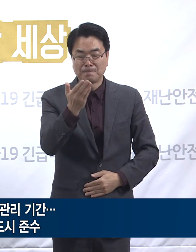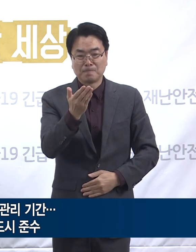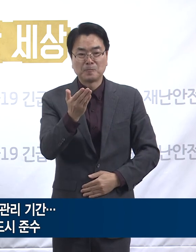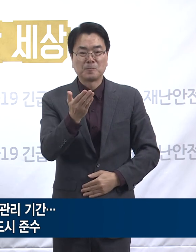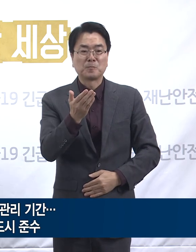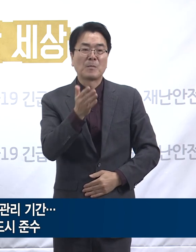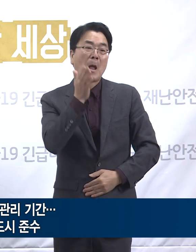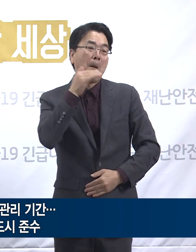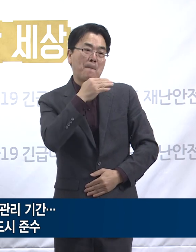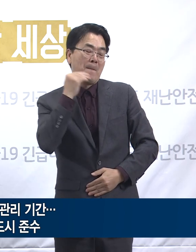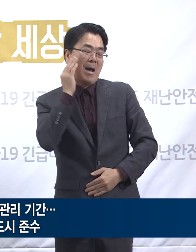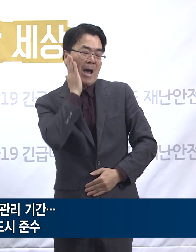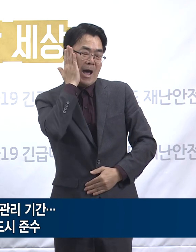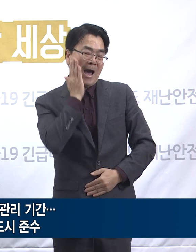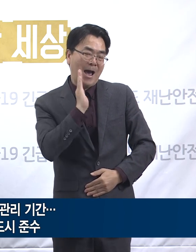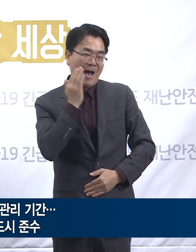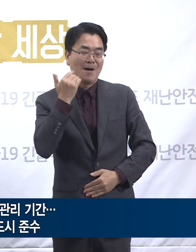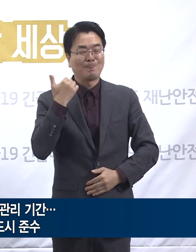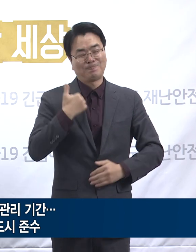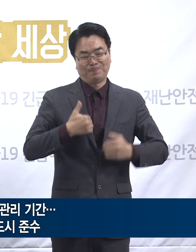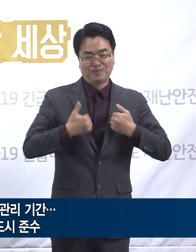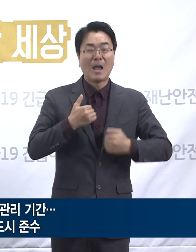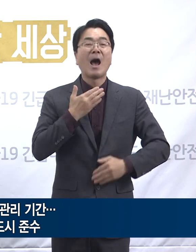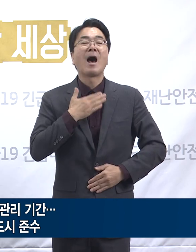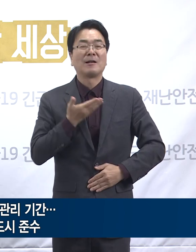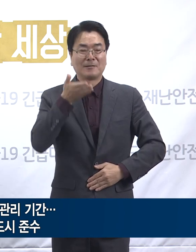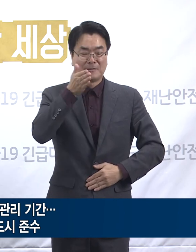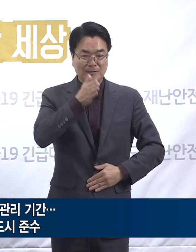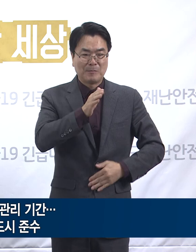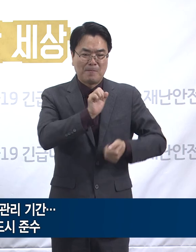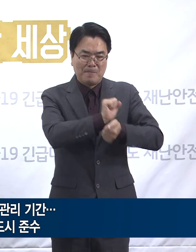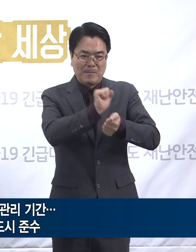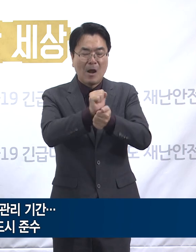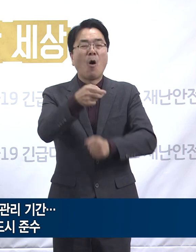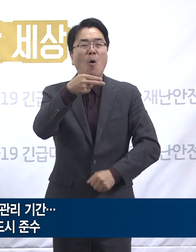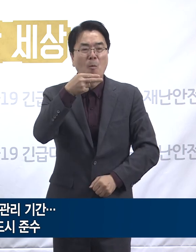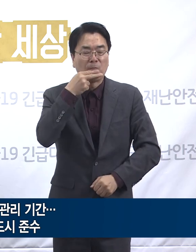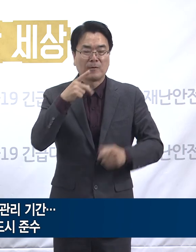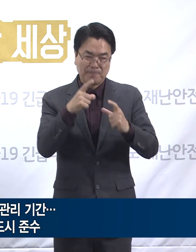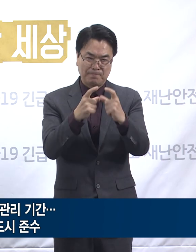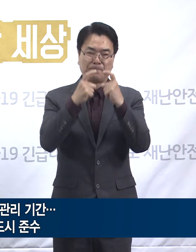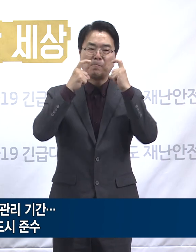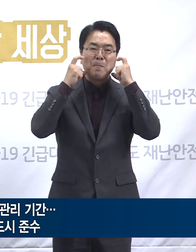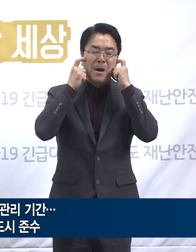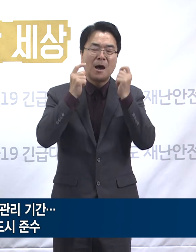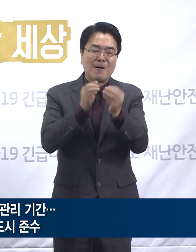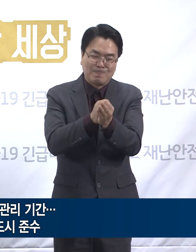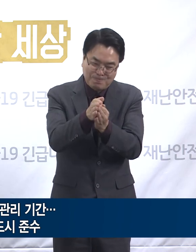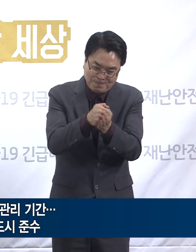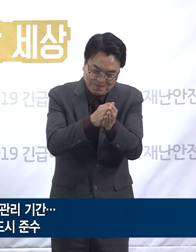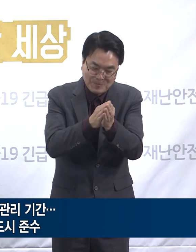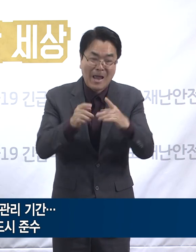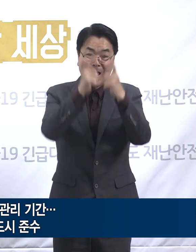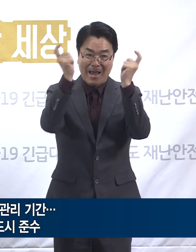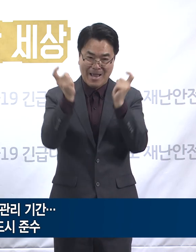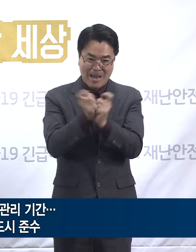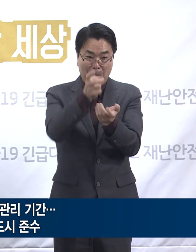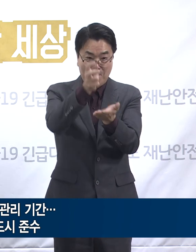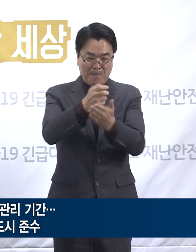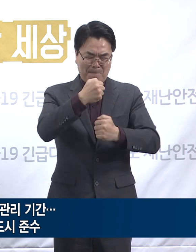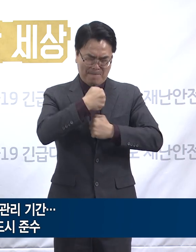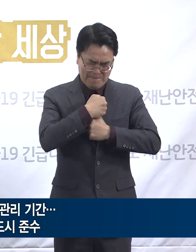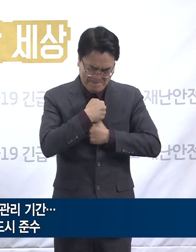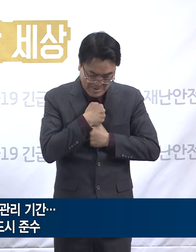물들어가는 가을정치를 즐기시되 대규모 학선의 빌미가 되지 않도록 마스크 착용, 손 씻기 등 개인 방역수칙을 꼭